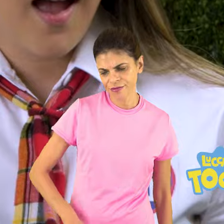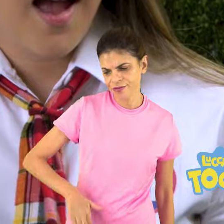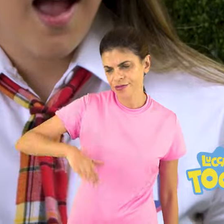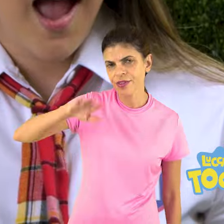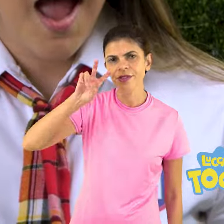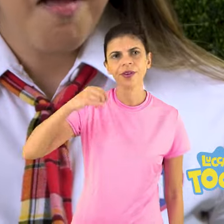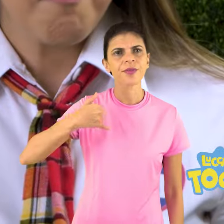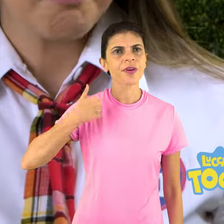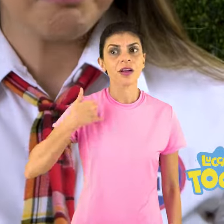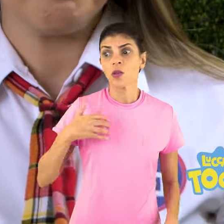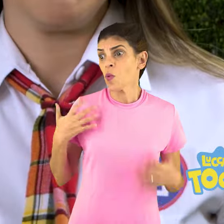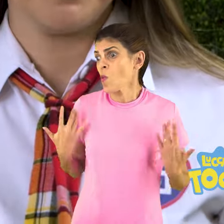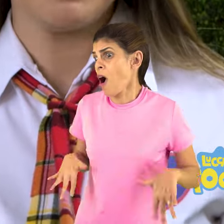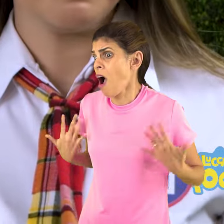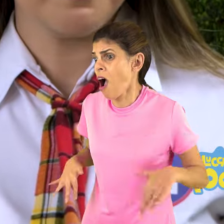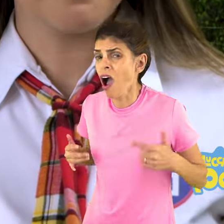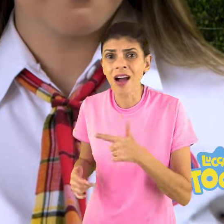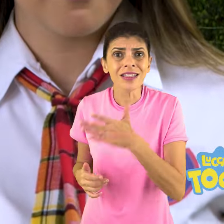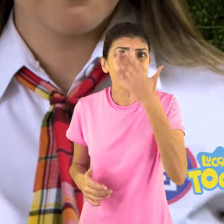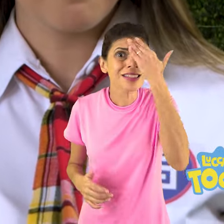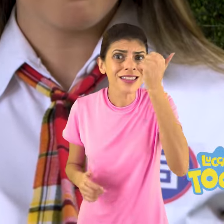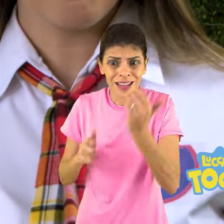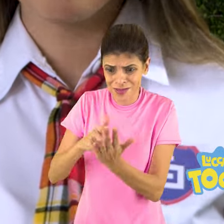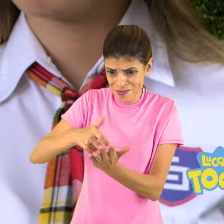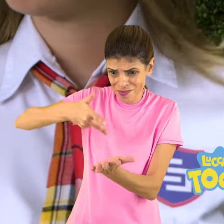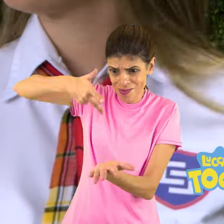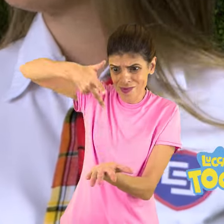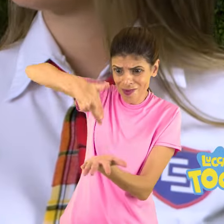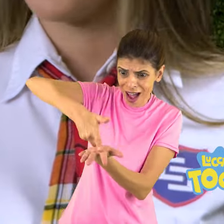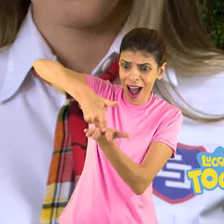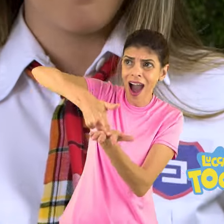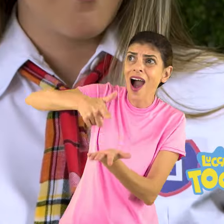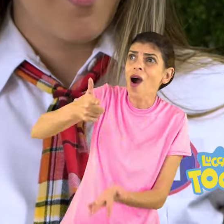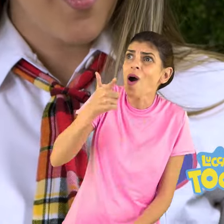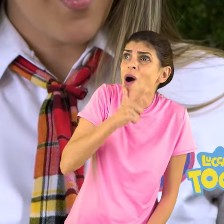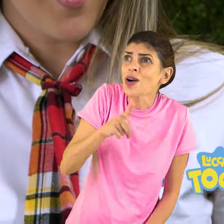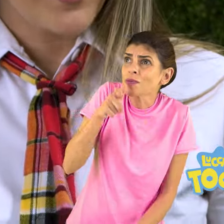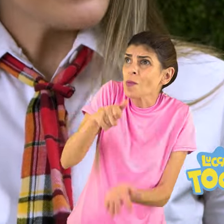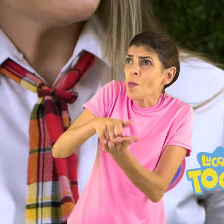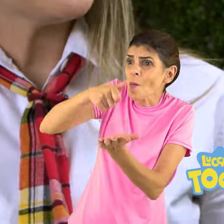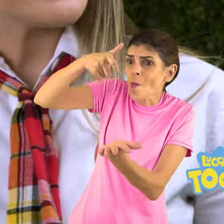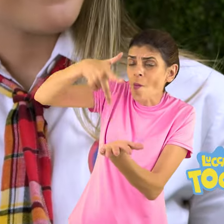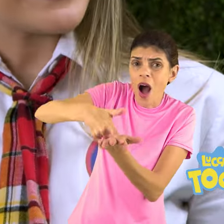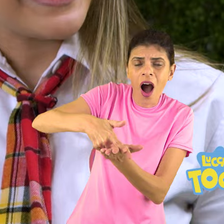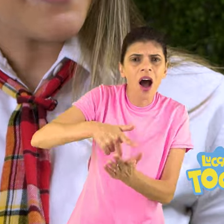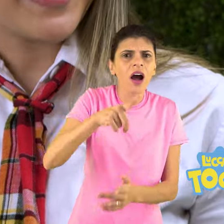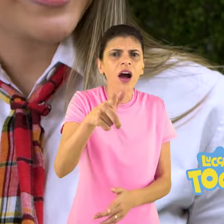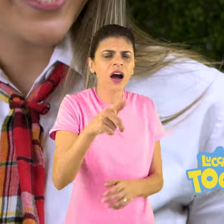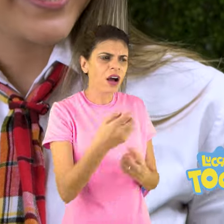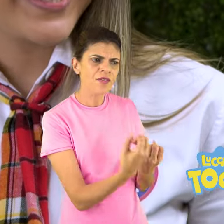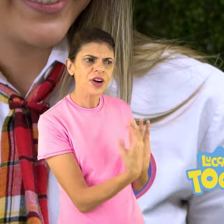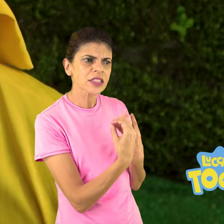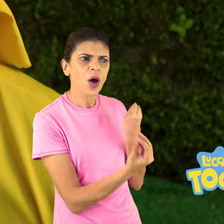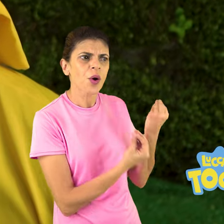Uau! Ele sabe fazer espacote! E o que você vai ensinar pra gente? Vamos lá?